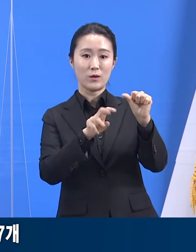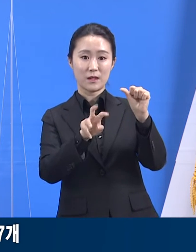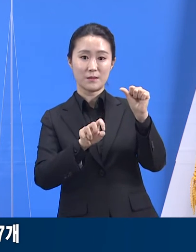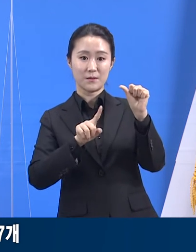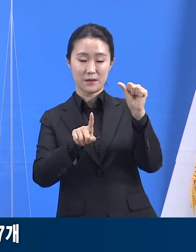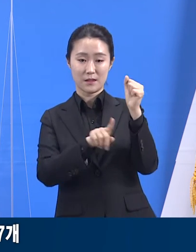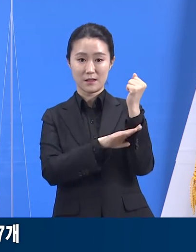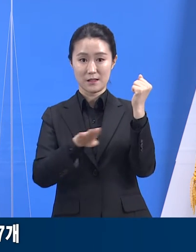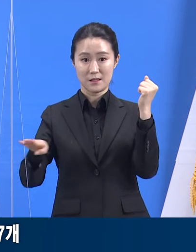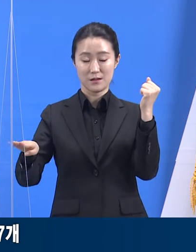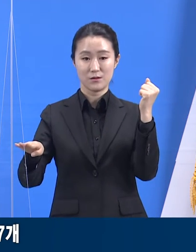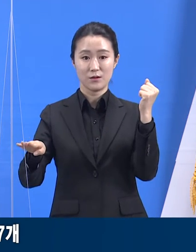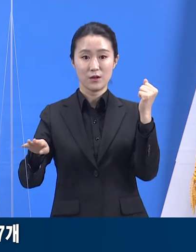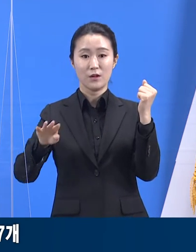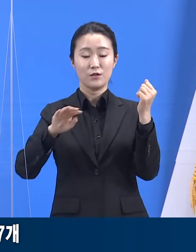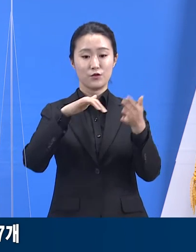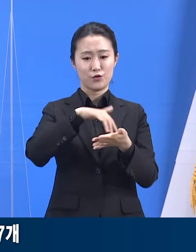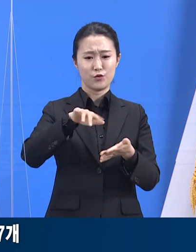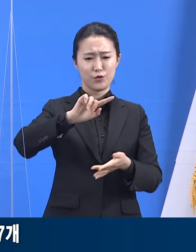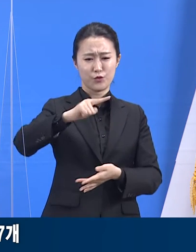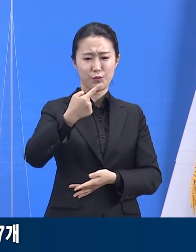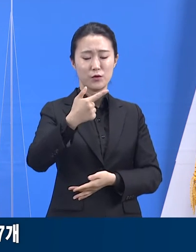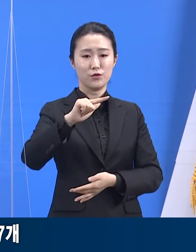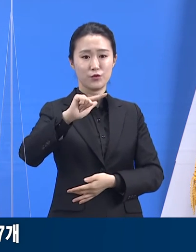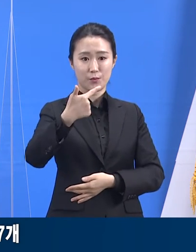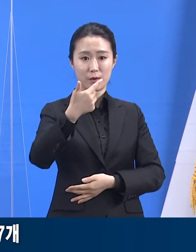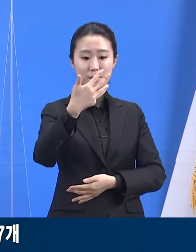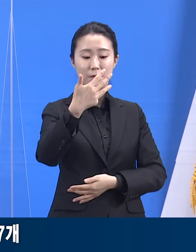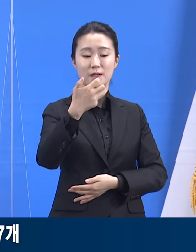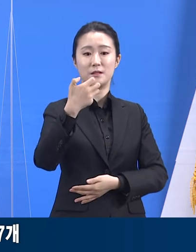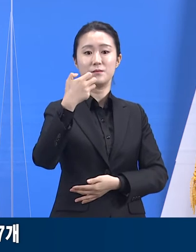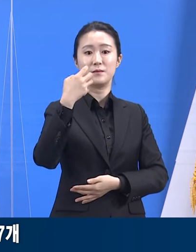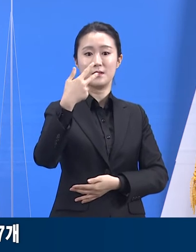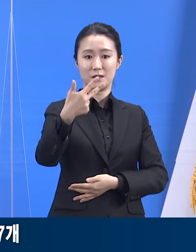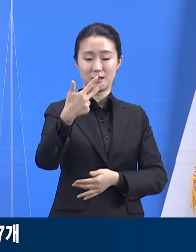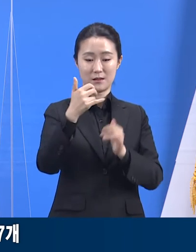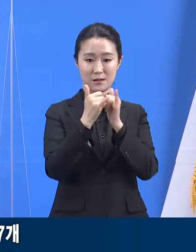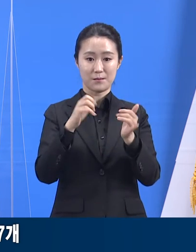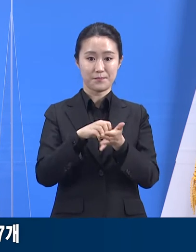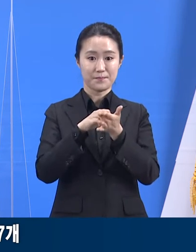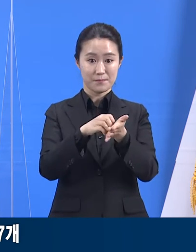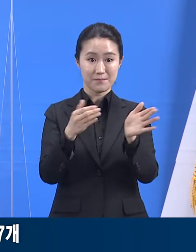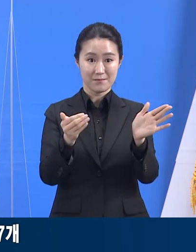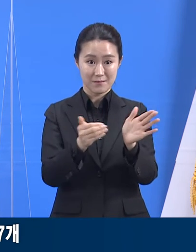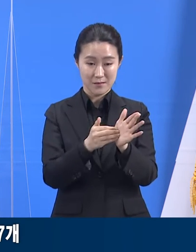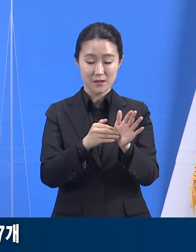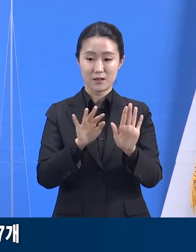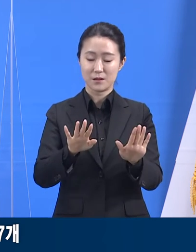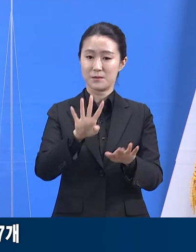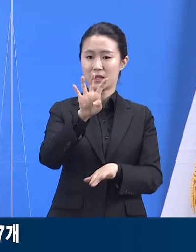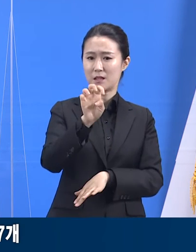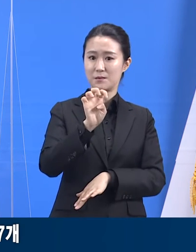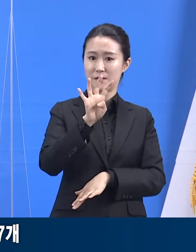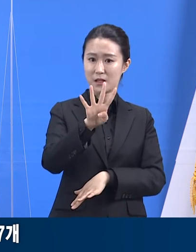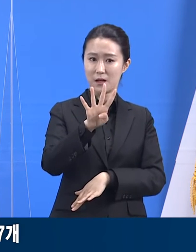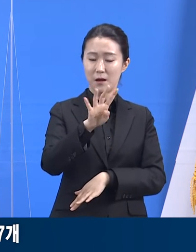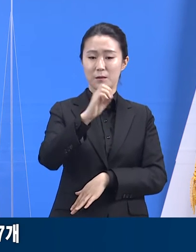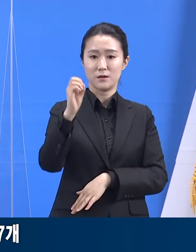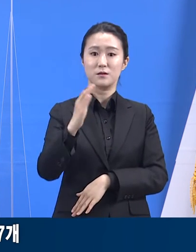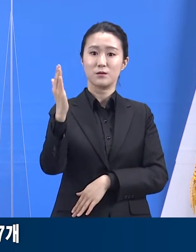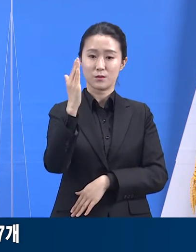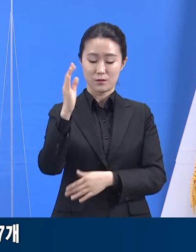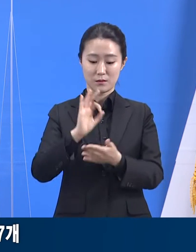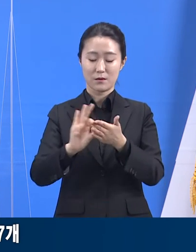687명 입소해 현재 가동률은 44.6%입니다. 일주일 전인